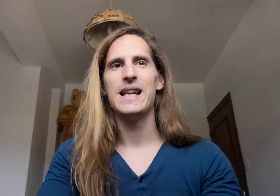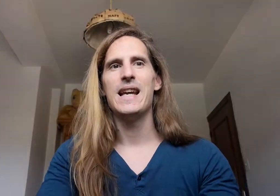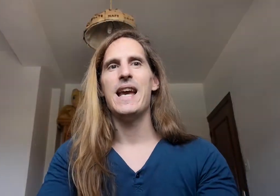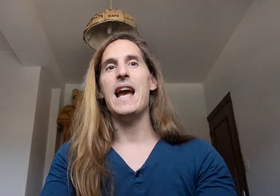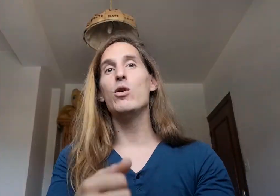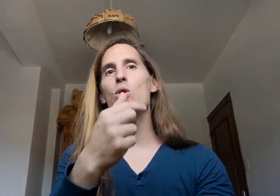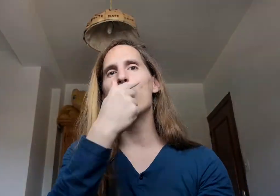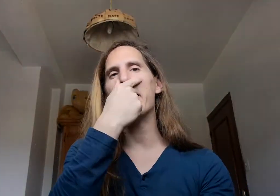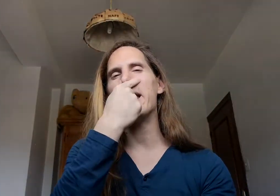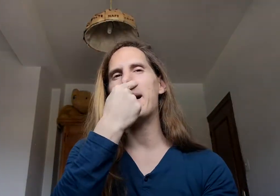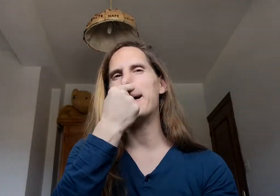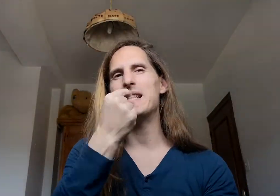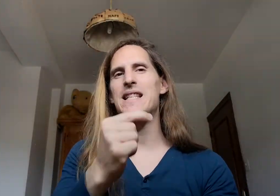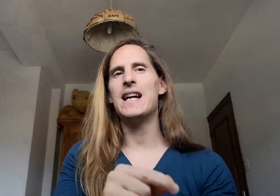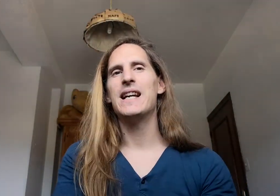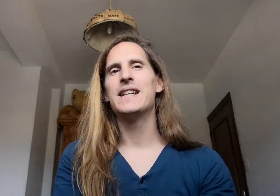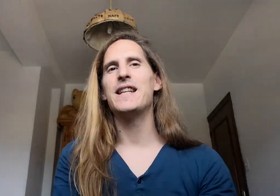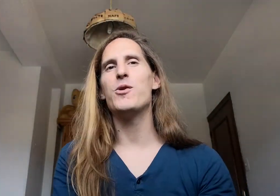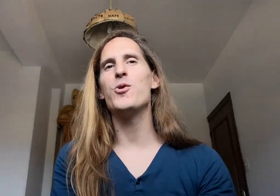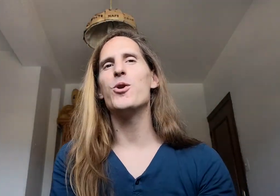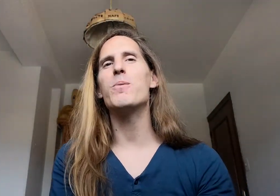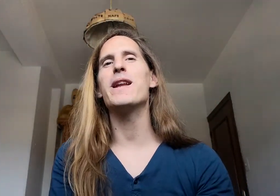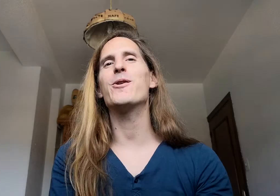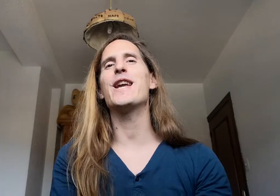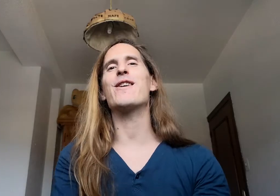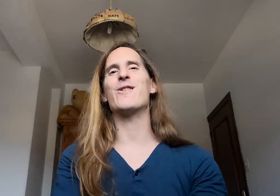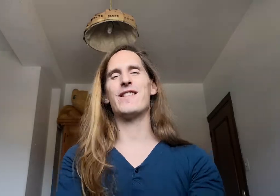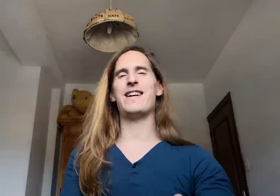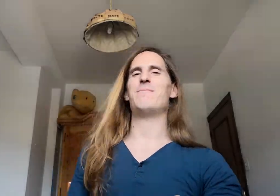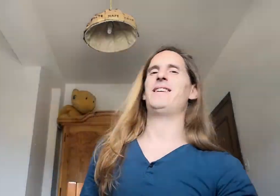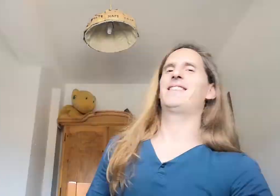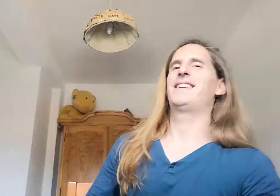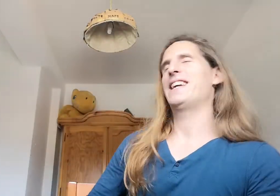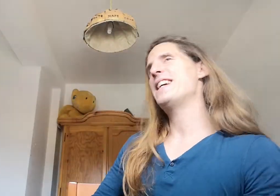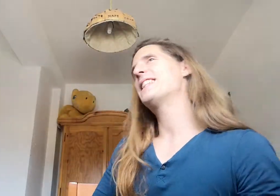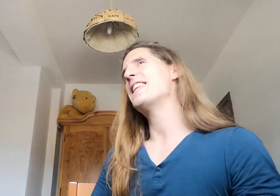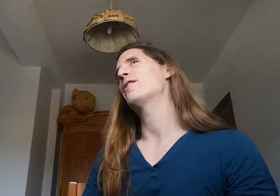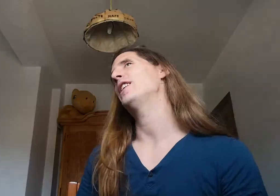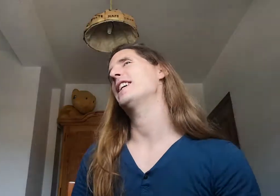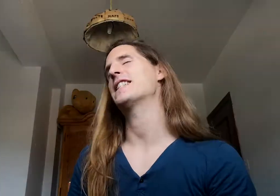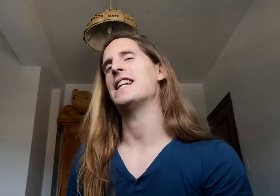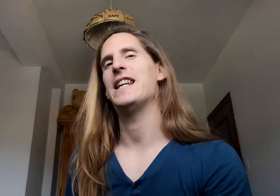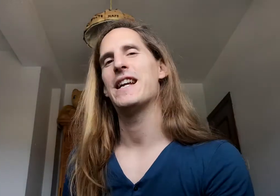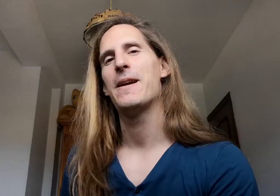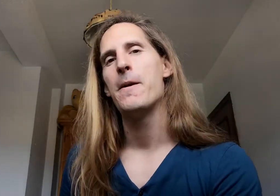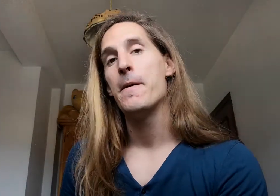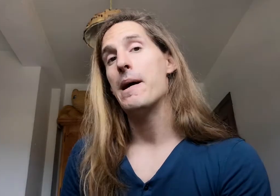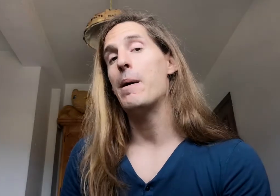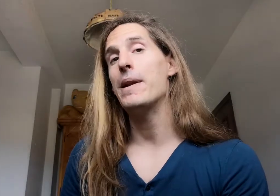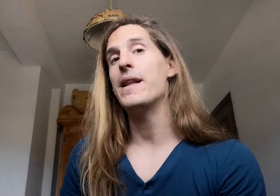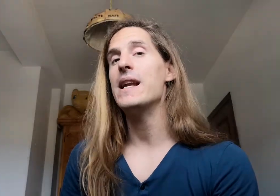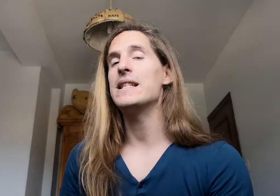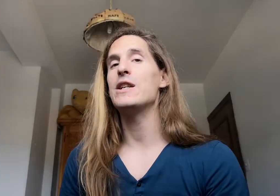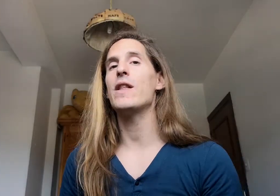En un lugar de la mancha De cuyo nombre no quiero acordarme Esta ya tiene que salir Vamos a aprender el signo de